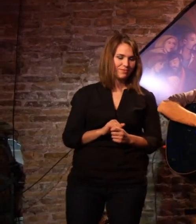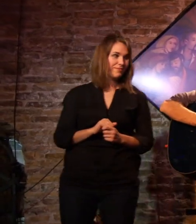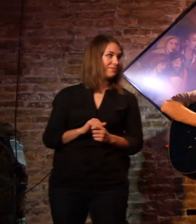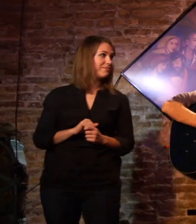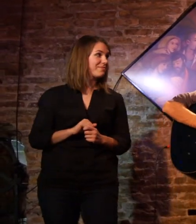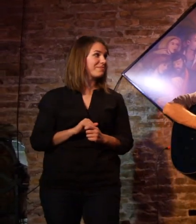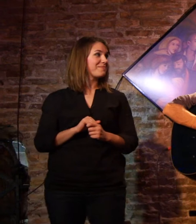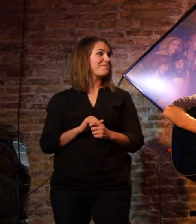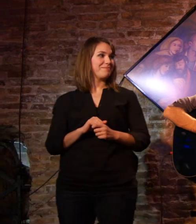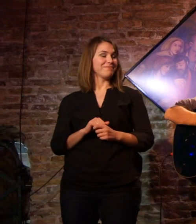¿Estás listo?